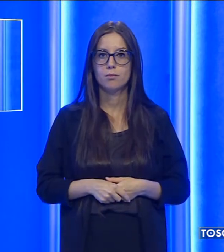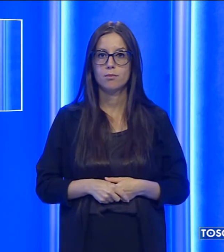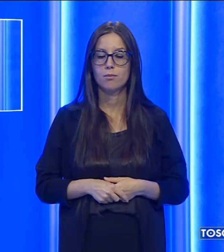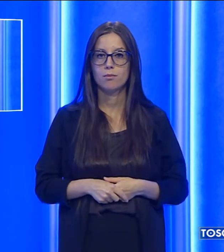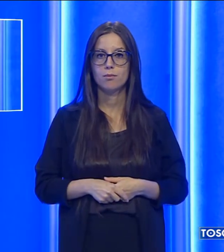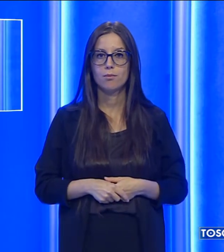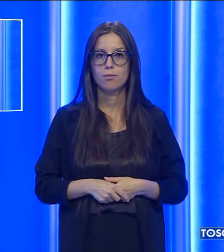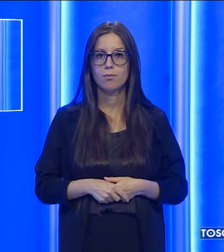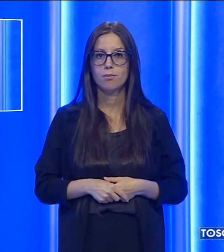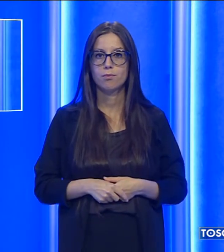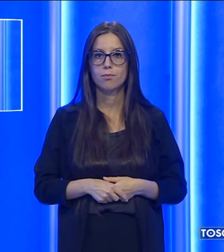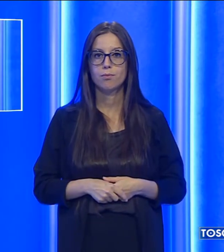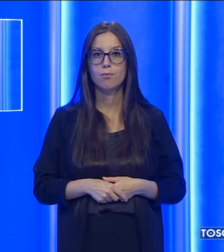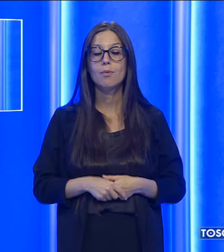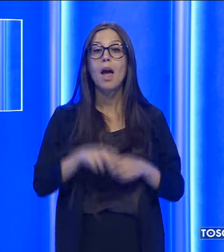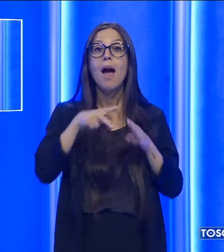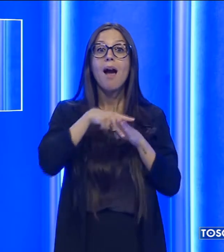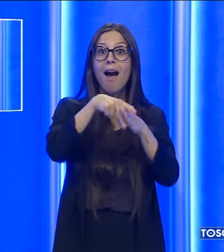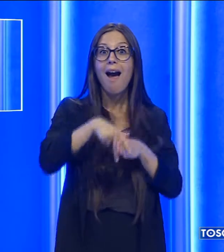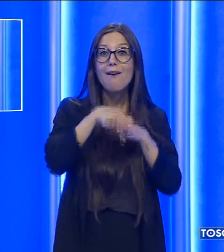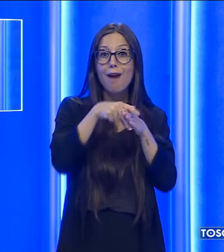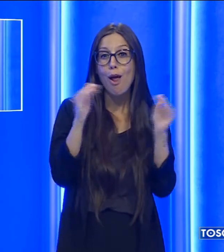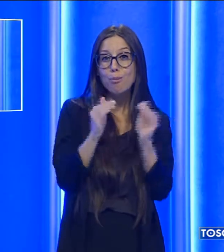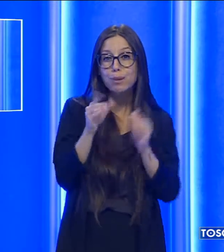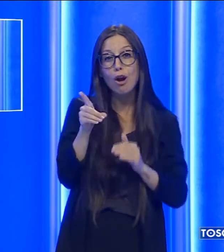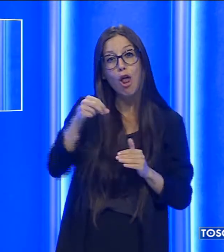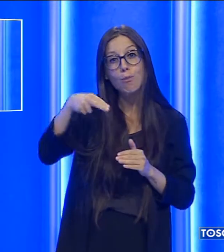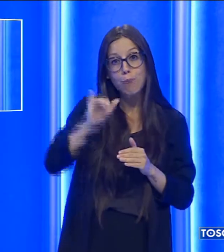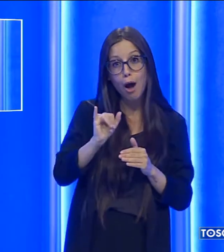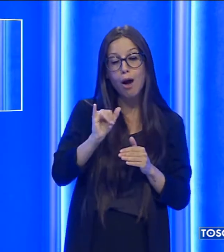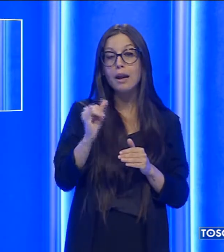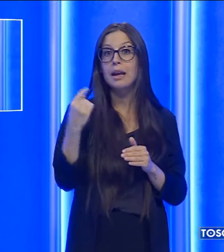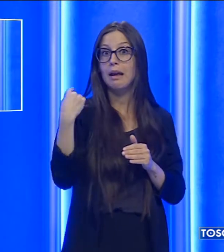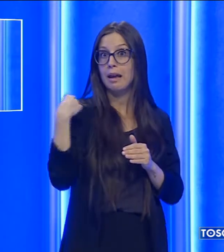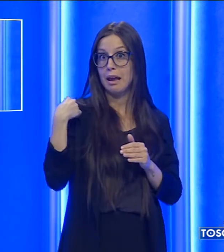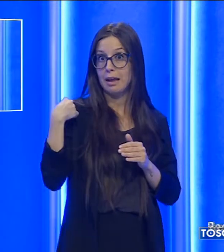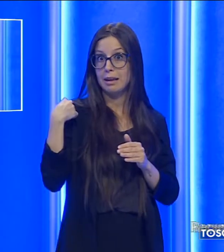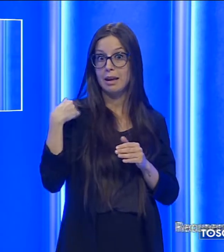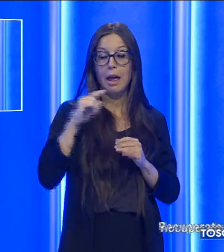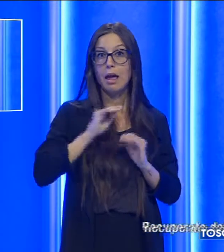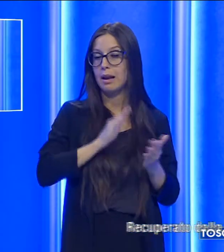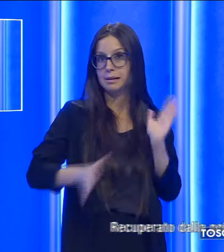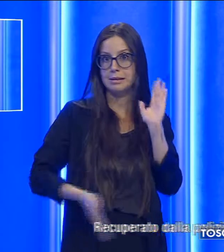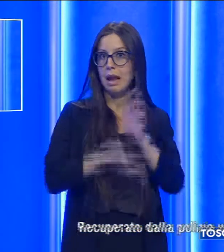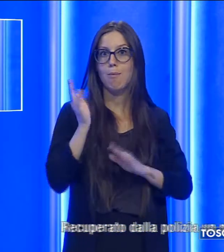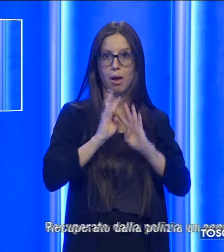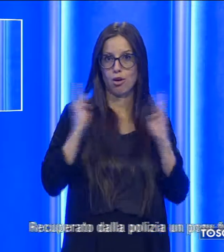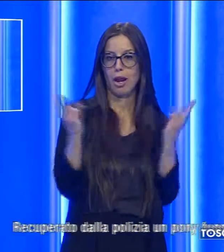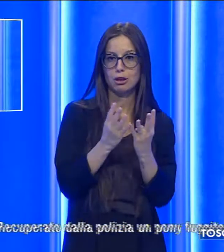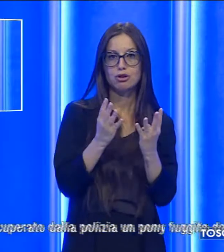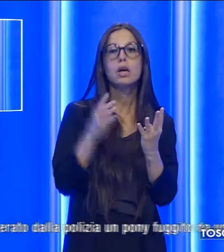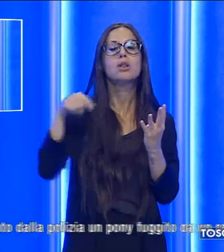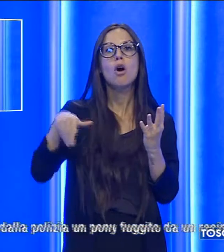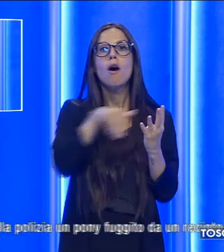Recuperato dalla polizia un pony fuggito da un recinto che ieri pomeriggio vagava in via dei Vespucci nei